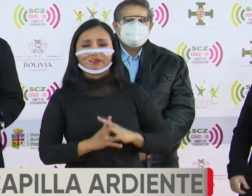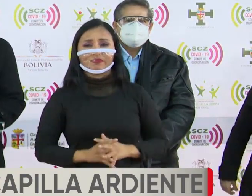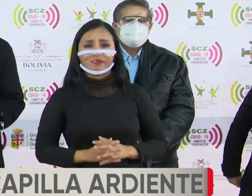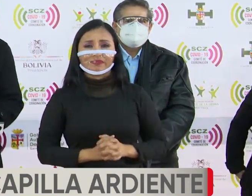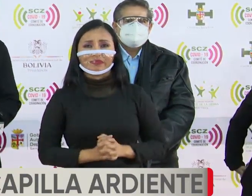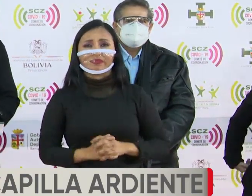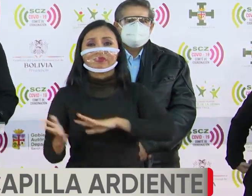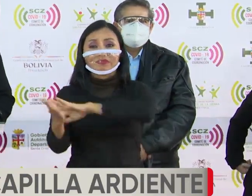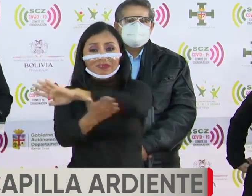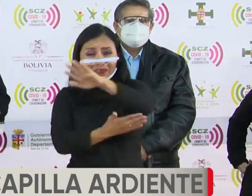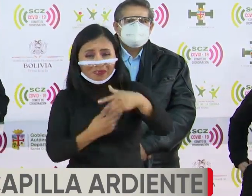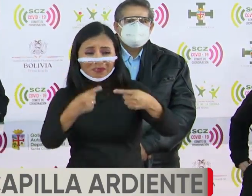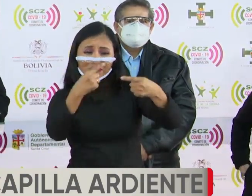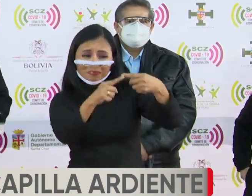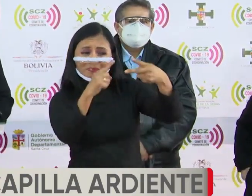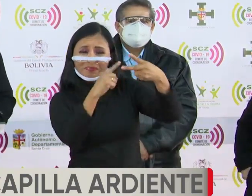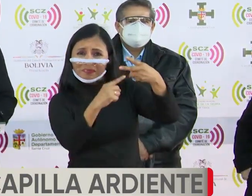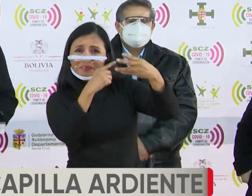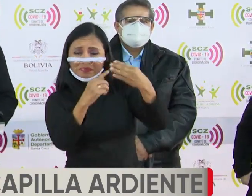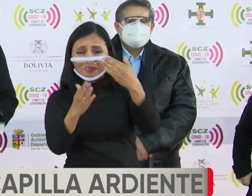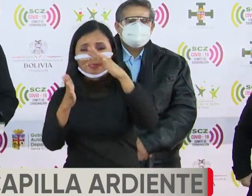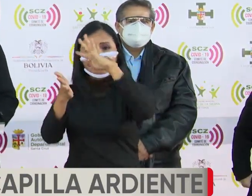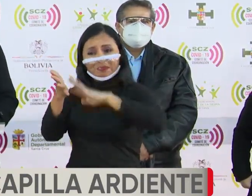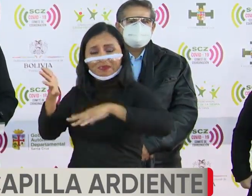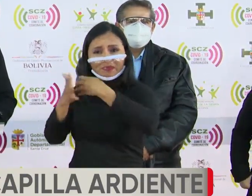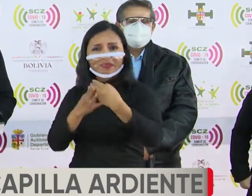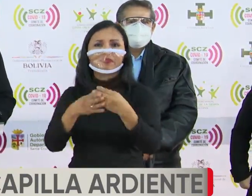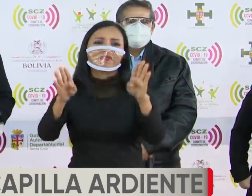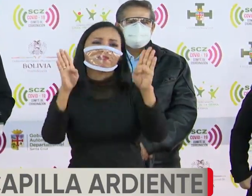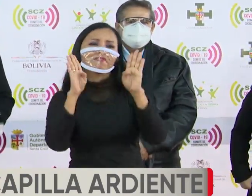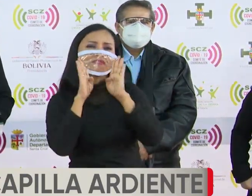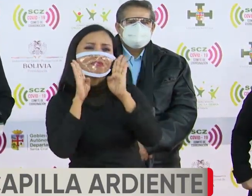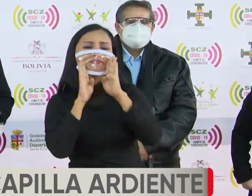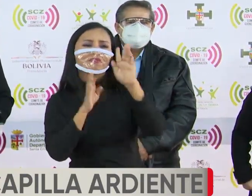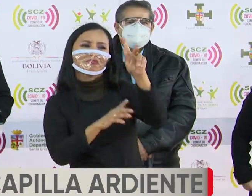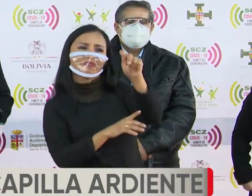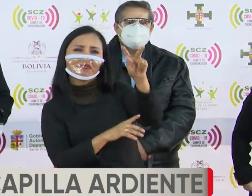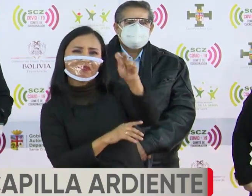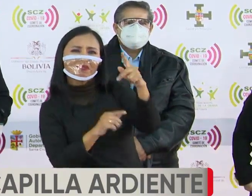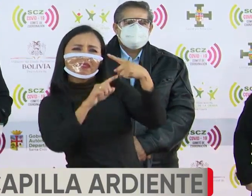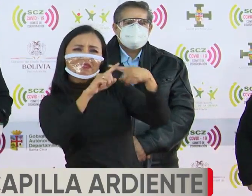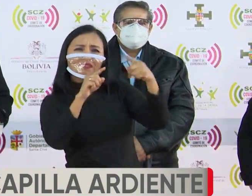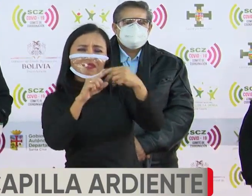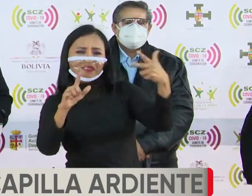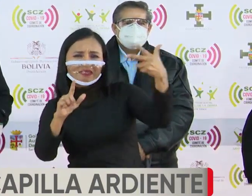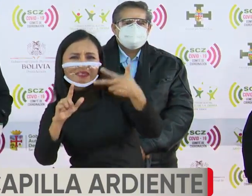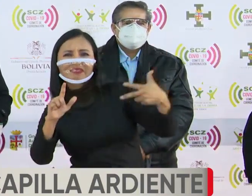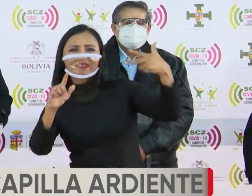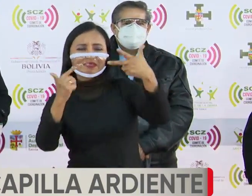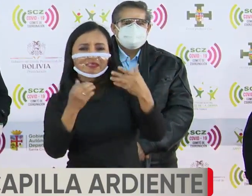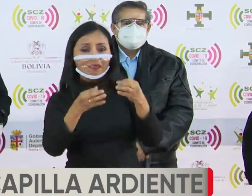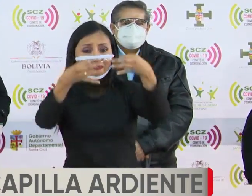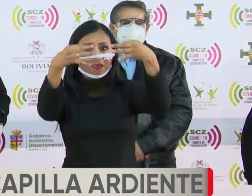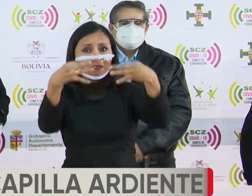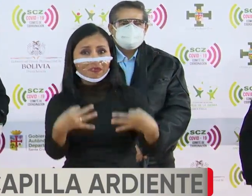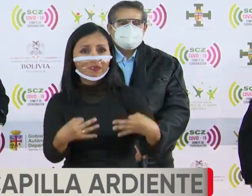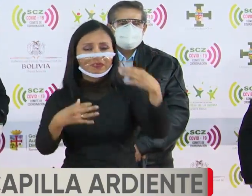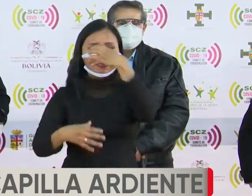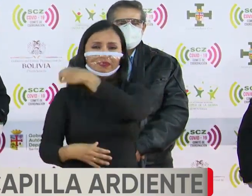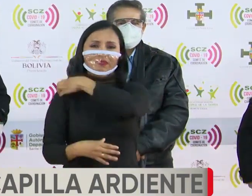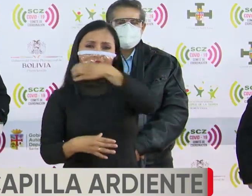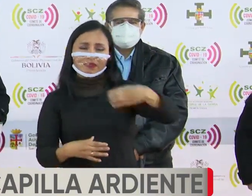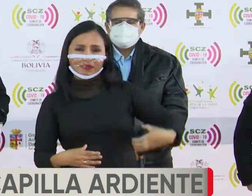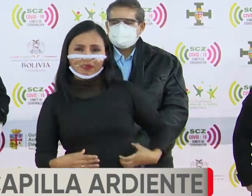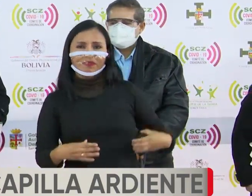Todos estos actos serán televisados y compartidos en las plataformas virtuales oficiales de la